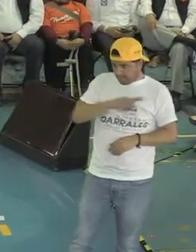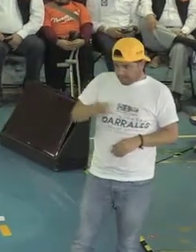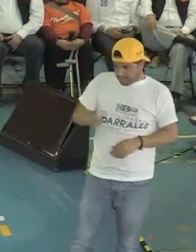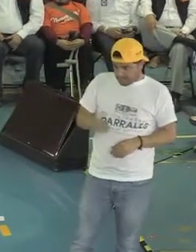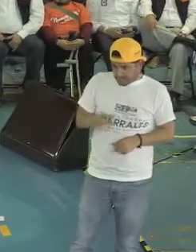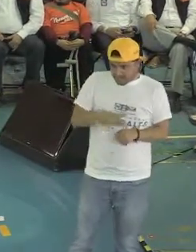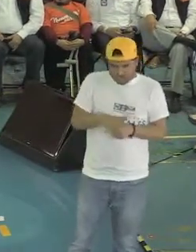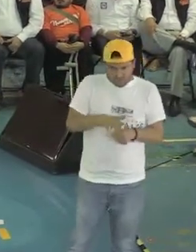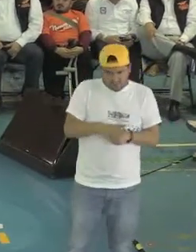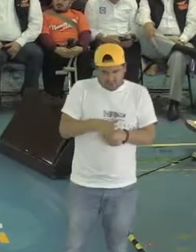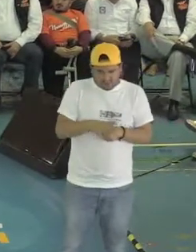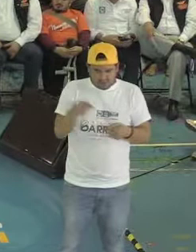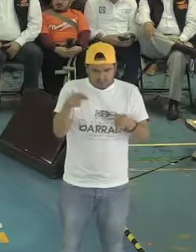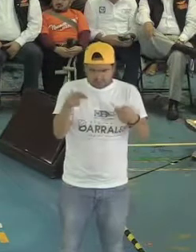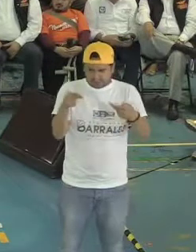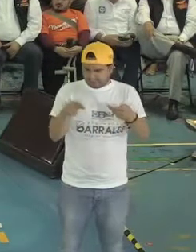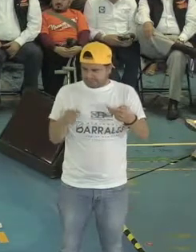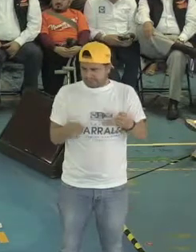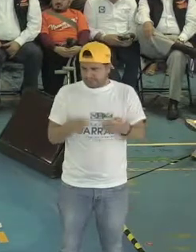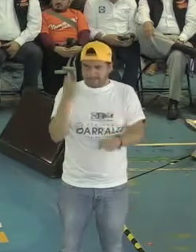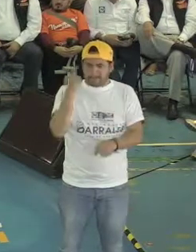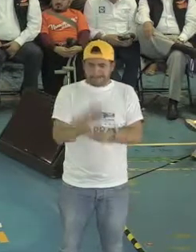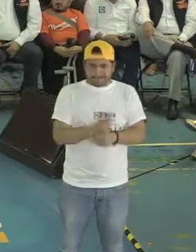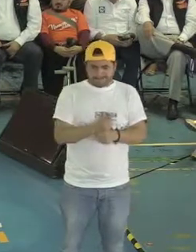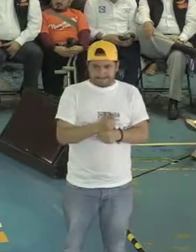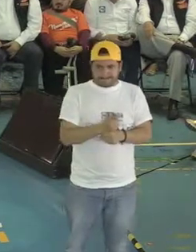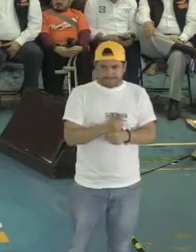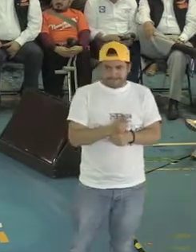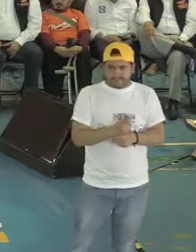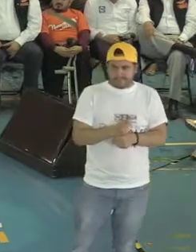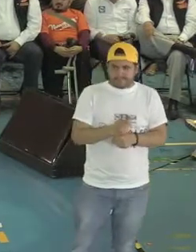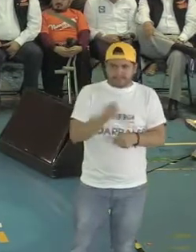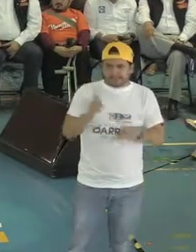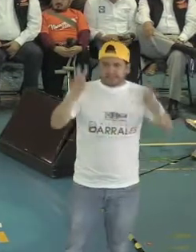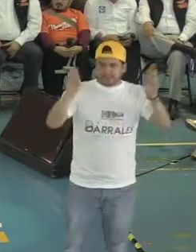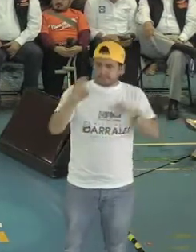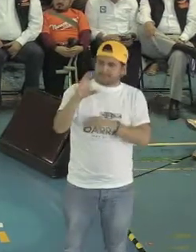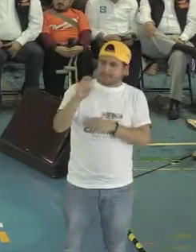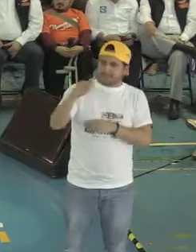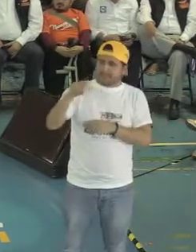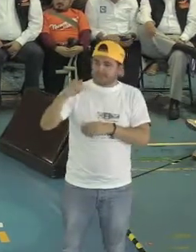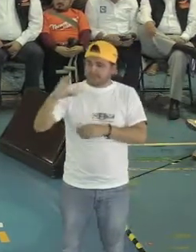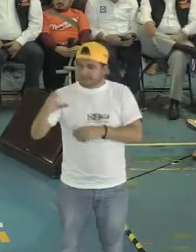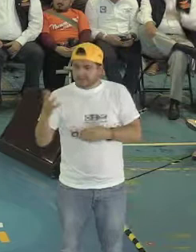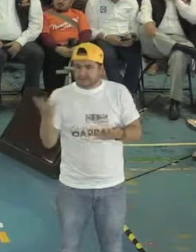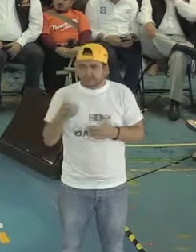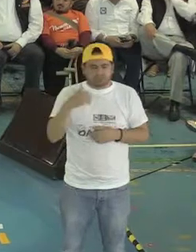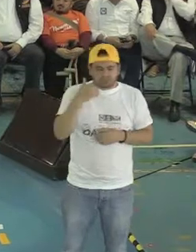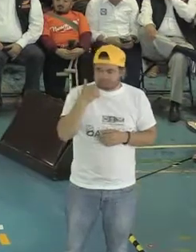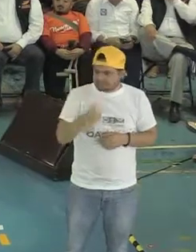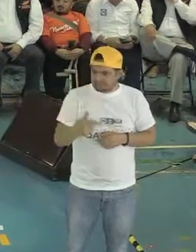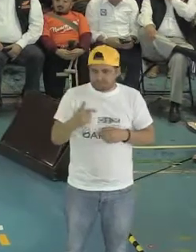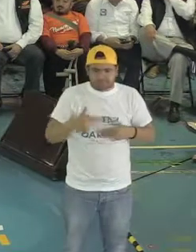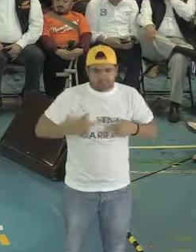necesidades. El segundo paso que tenemos que dar, lo decía Emilio y lo decía muy bien. No se trata de regalarles